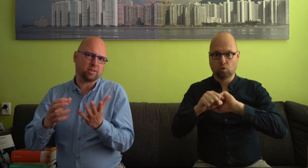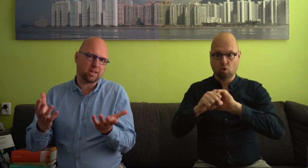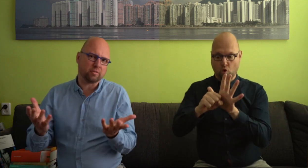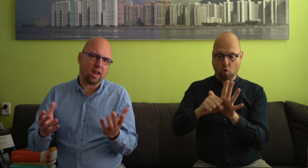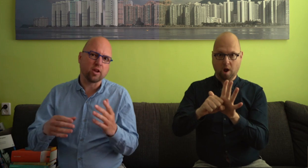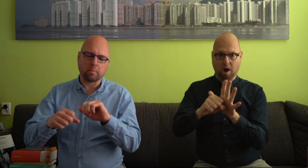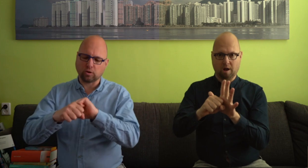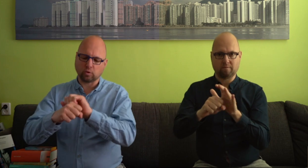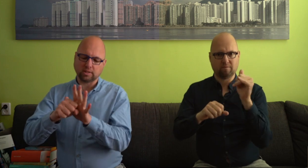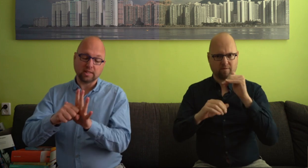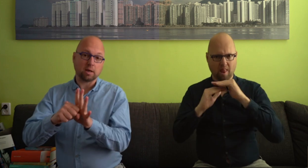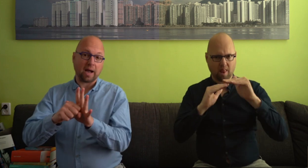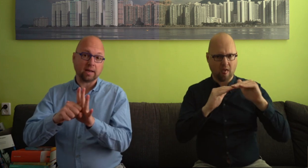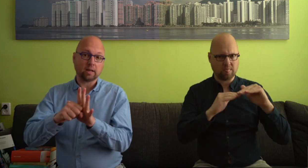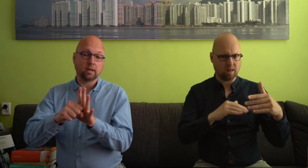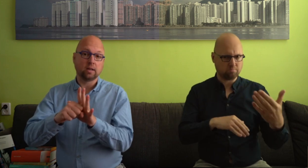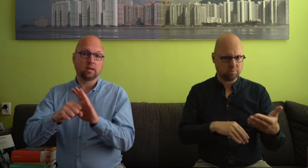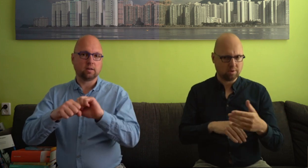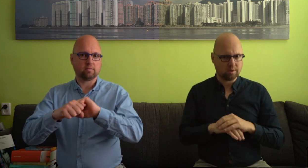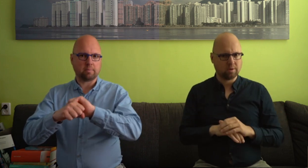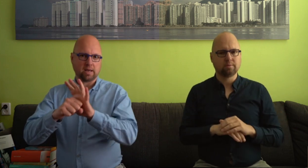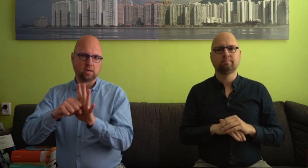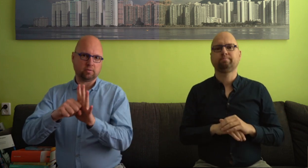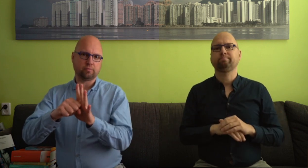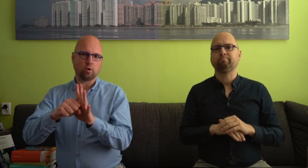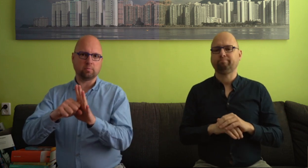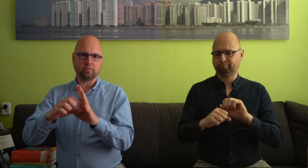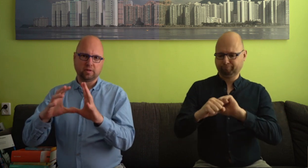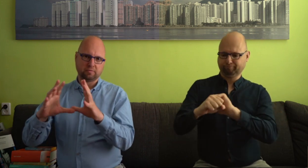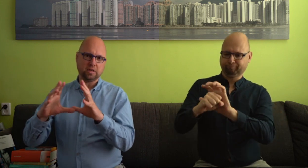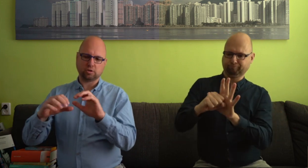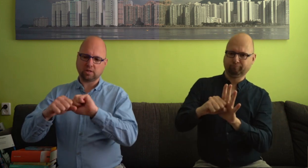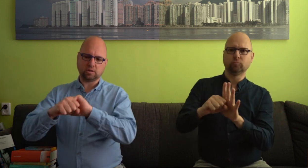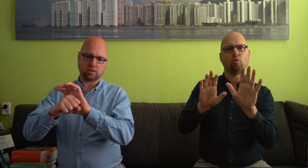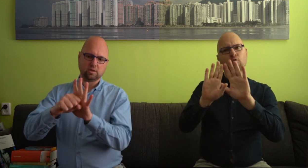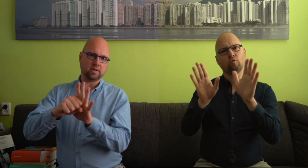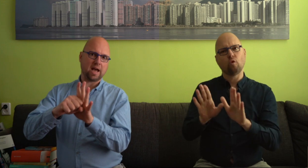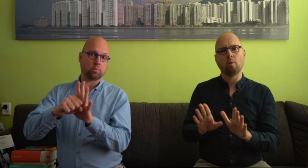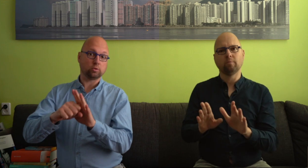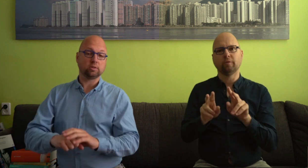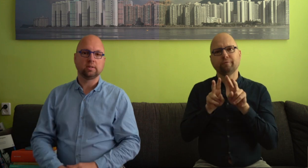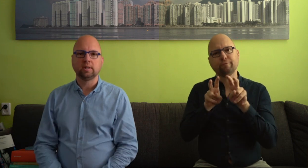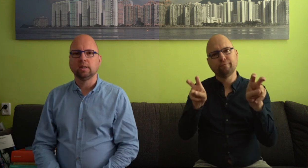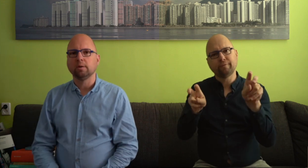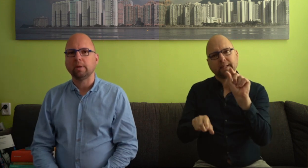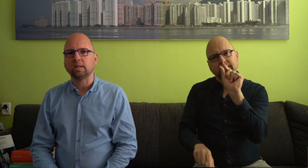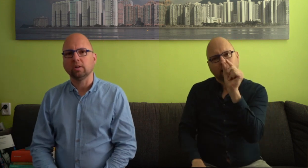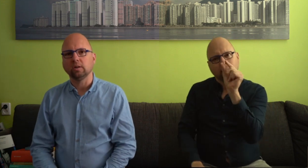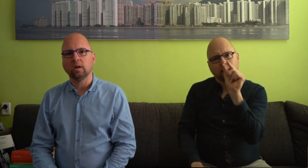wat in heel veel landen gebruikt wordt, is dit gebaar. Waarbij je de vorm van dat virusdeeltje naboost met je handen.